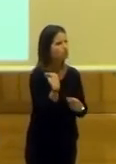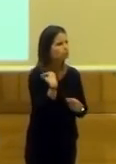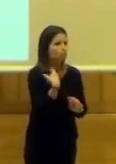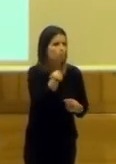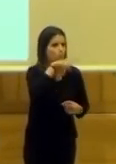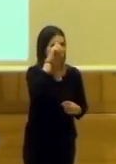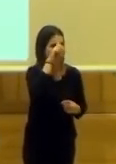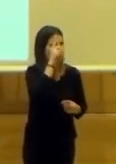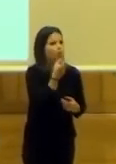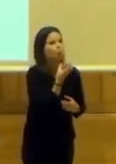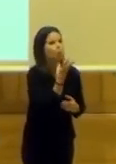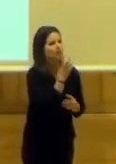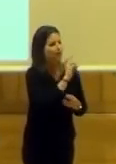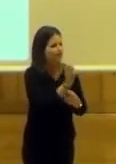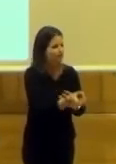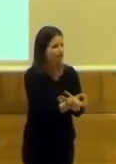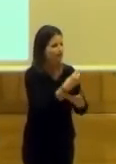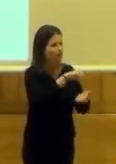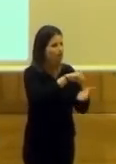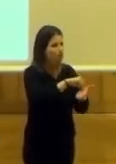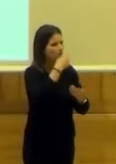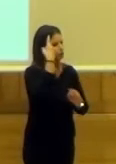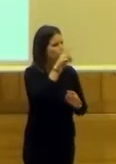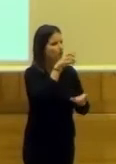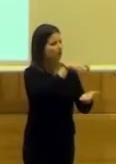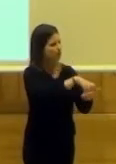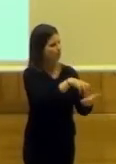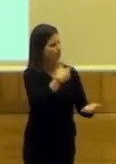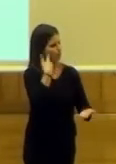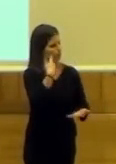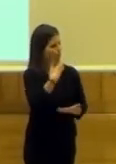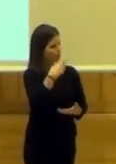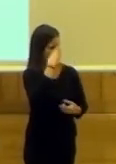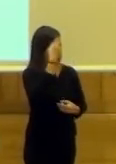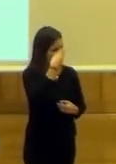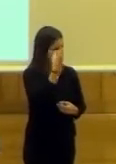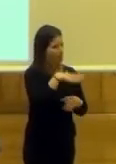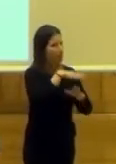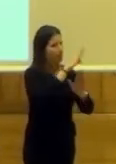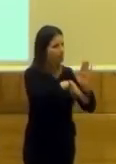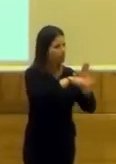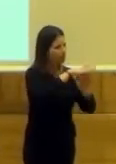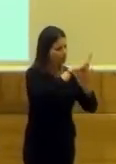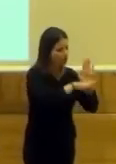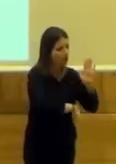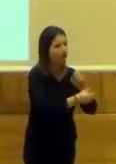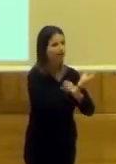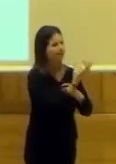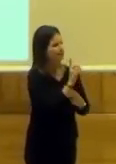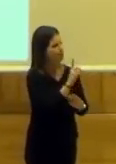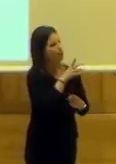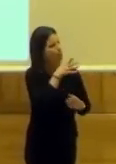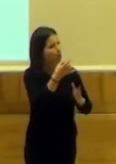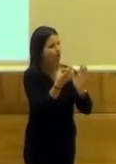decía, no sé cuánto se pone dentro la ciudad de Granada, sé que somos centros de experiencia cultural en programación, no de cantidad, por